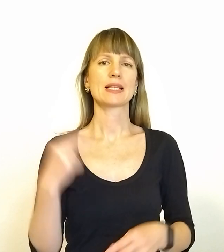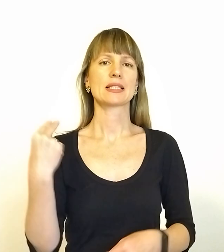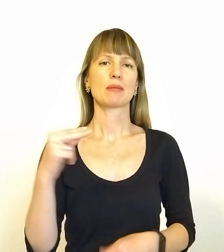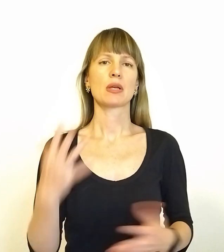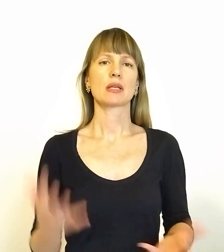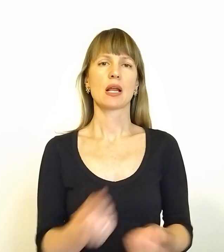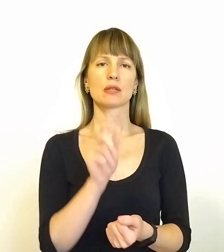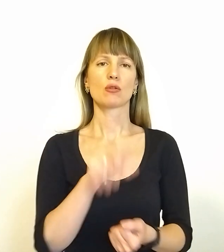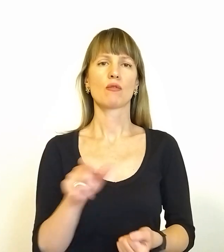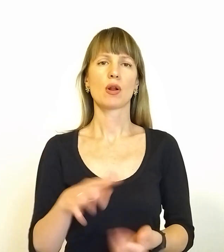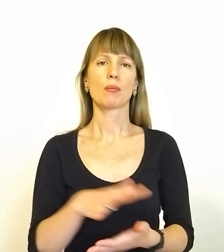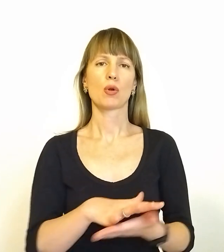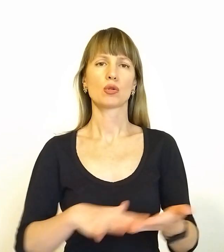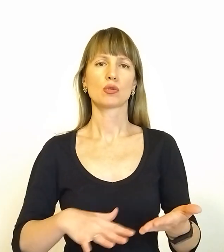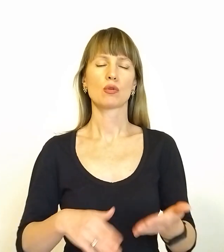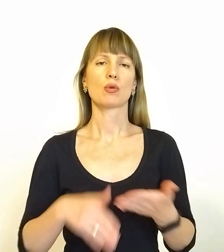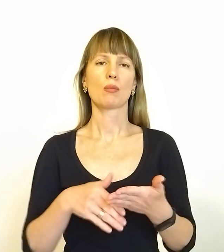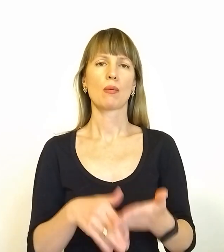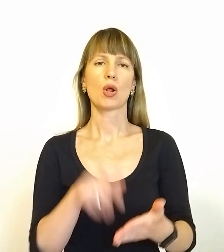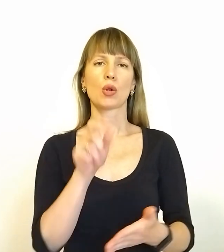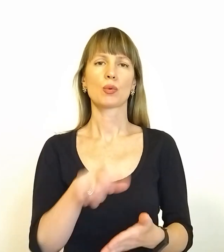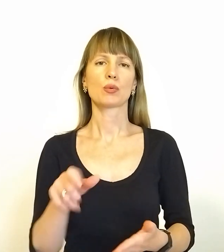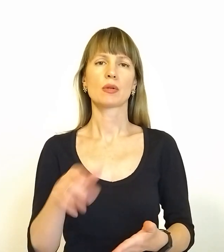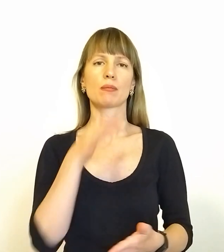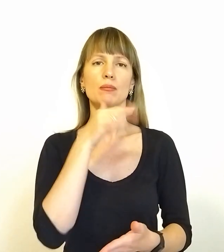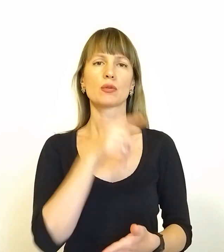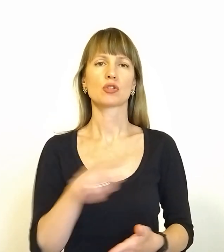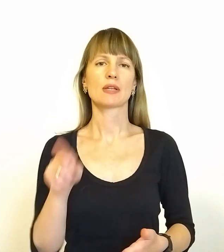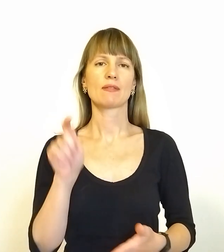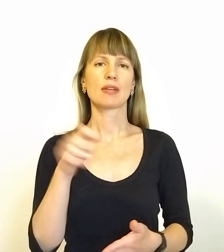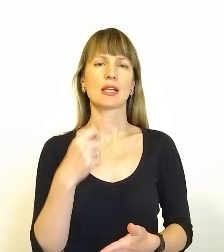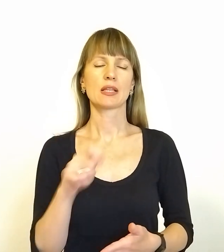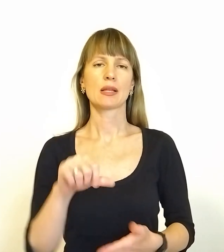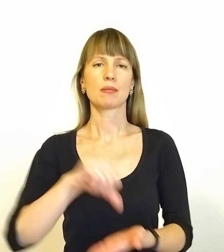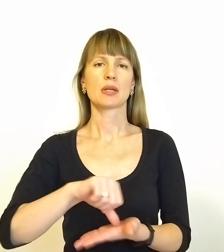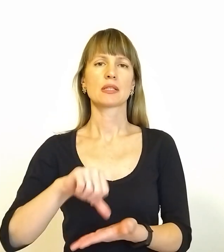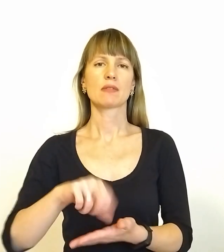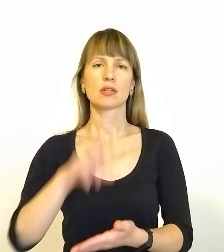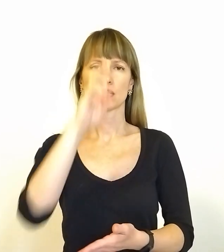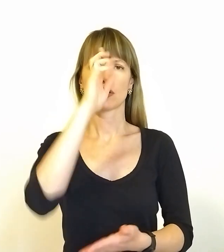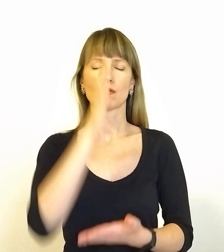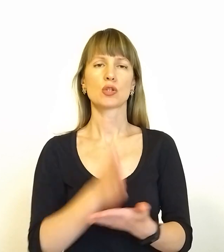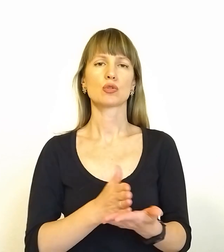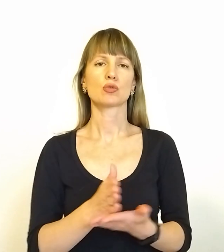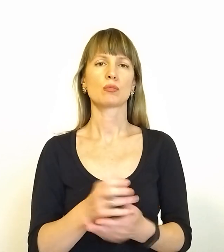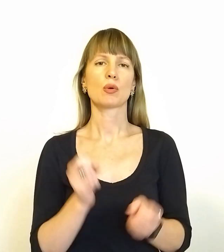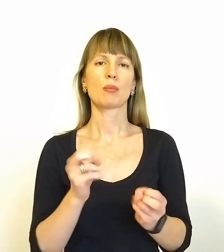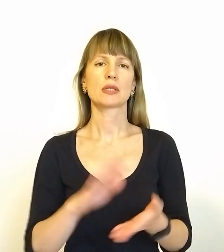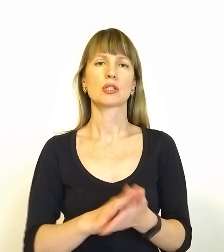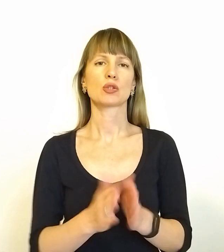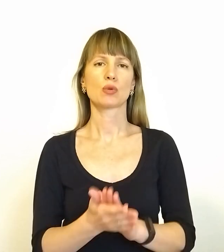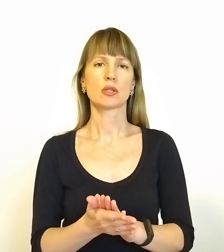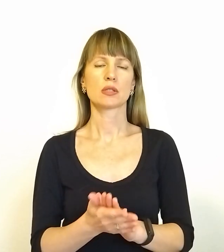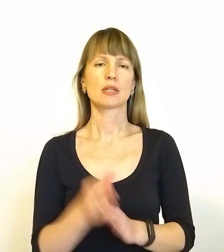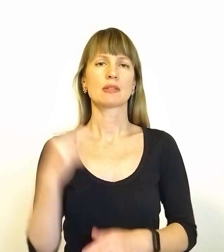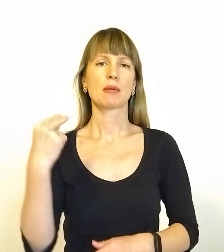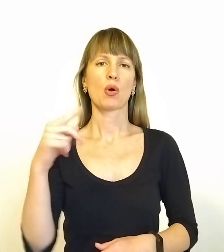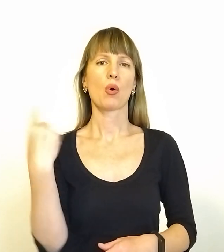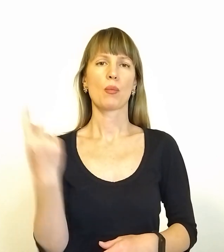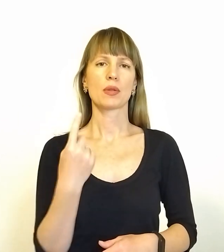рятувальники продовжують допомагати людям під час війни. Представники Державної служби з незвичайних ситуацій у Запорізькій області